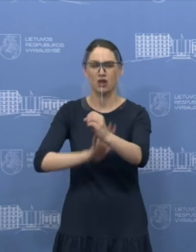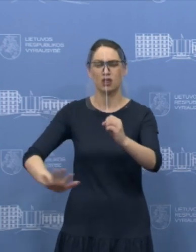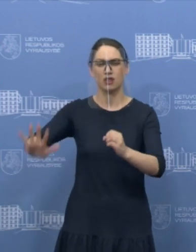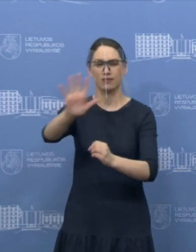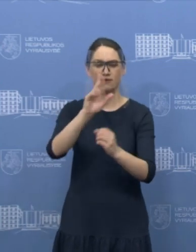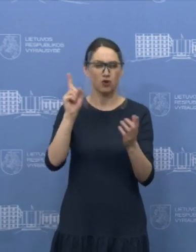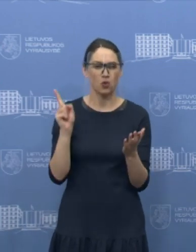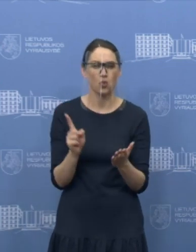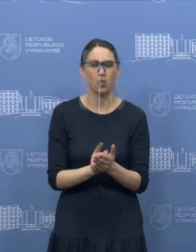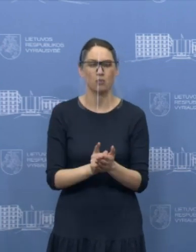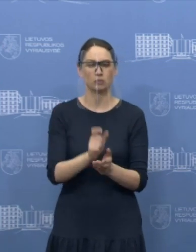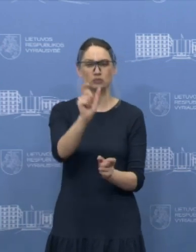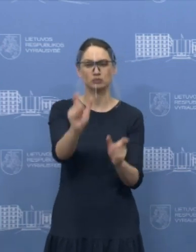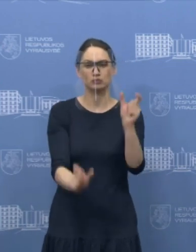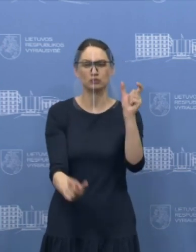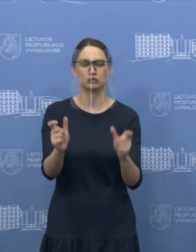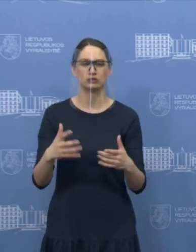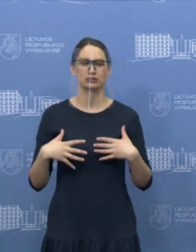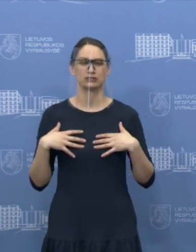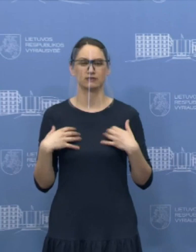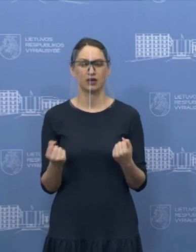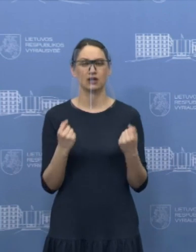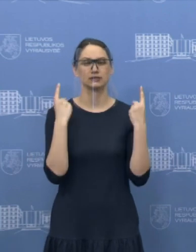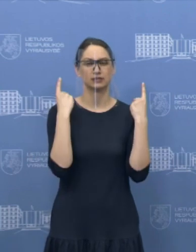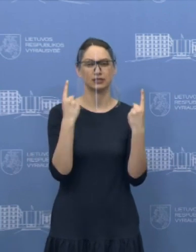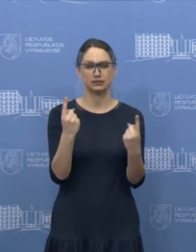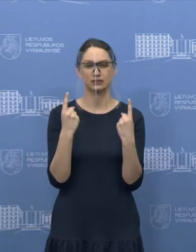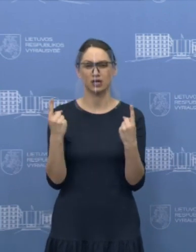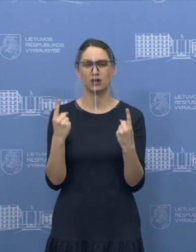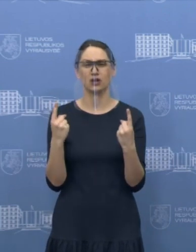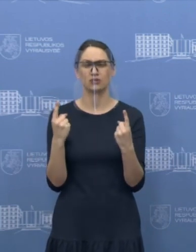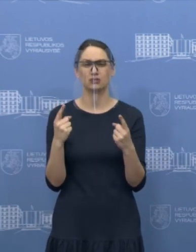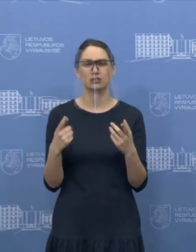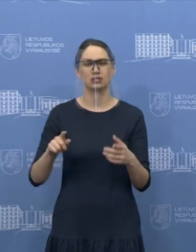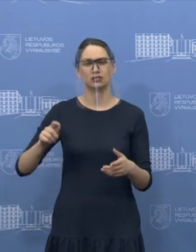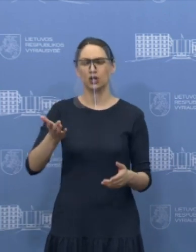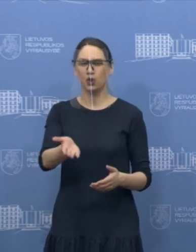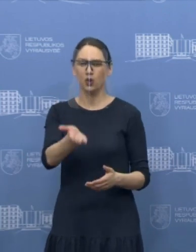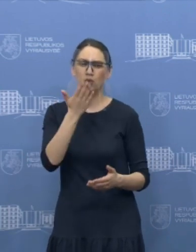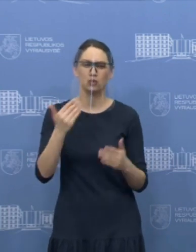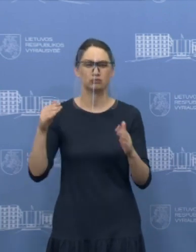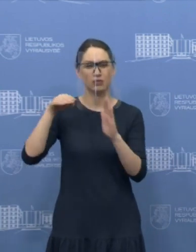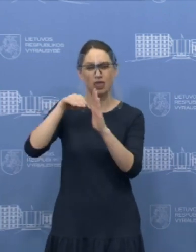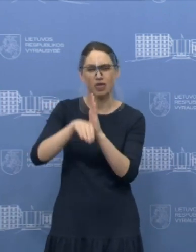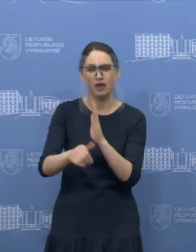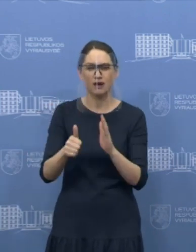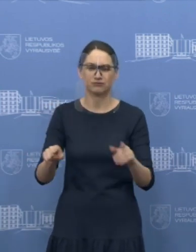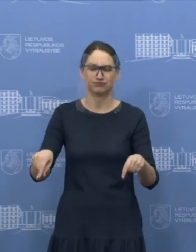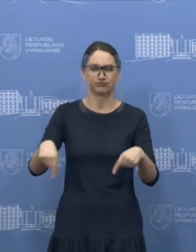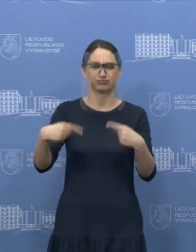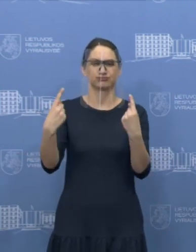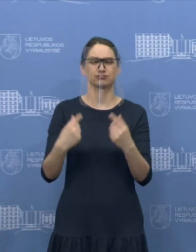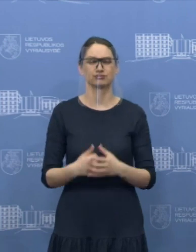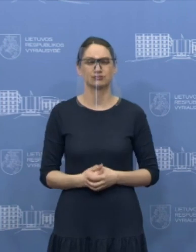viską, kad mūsų gyventojai liktų sveiki ir kad nuostoliai, kuriuos patirsime, būtų kuo mažesni. Iš tikrųjų,